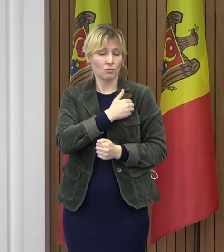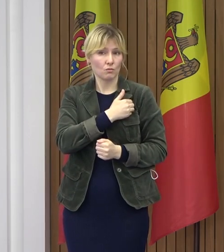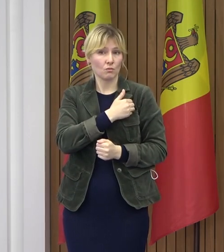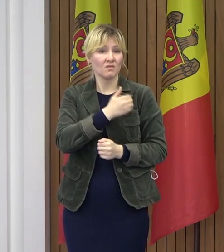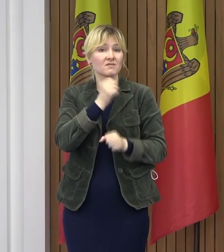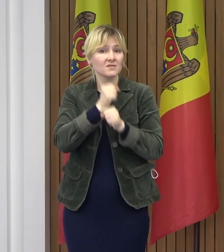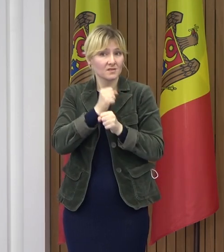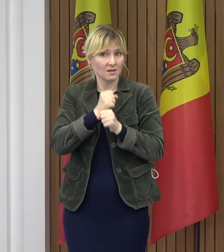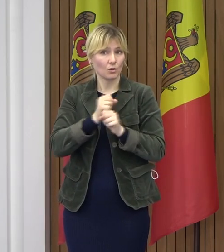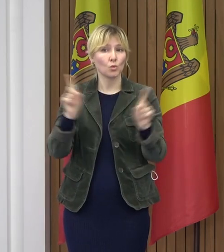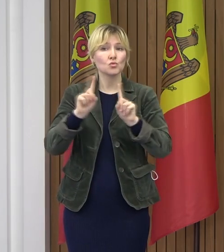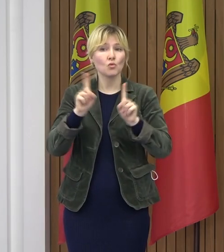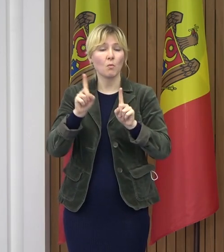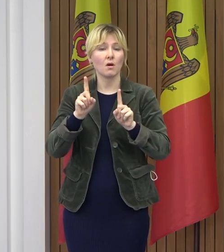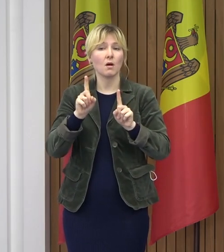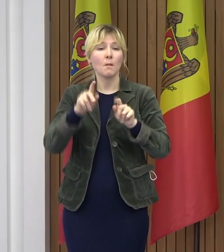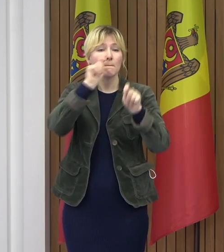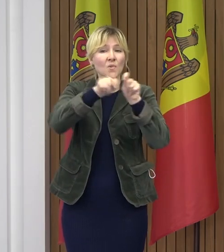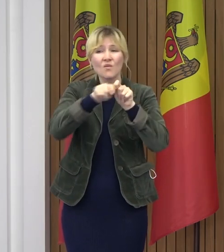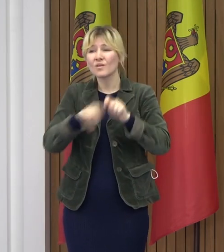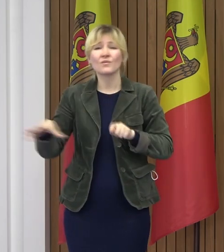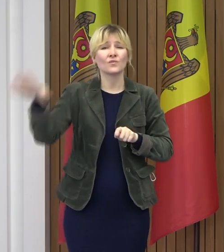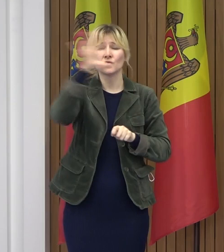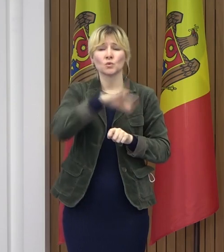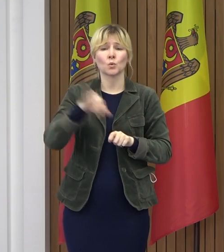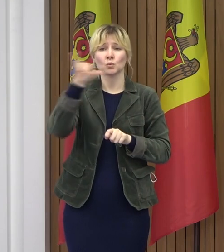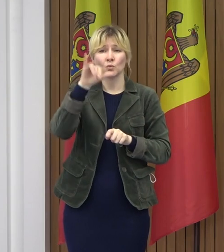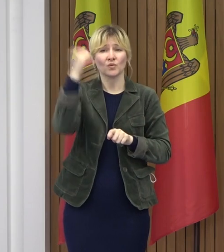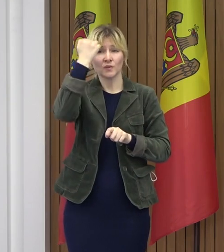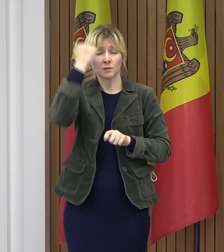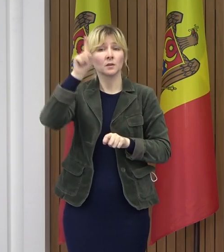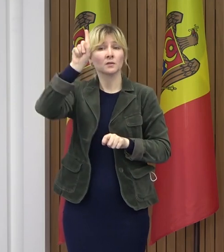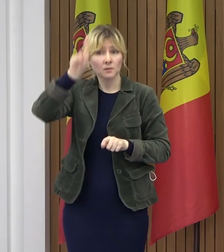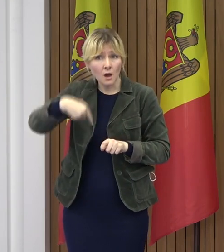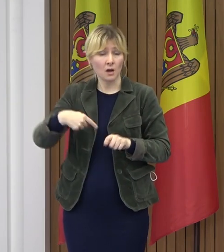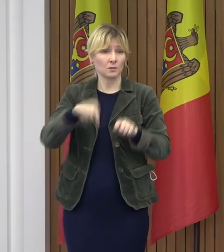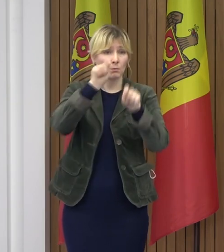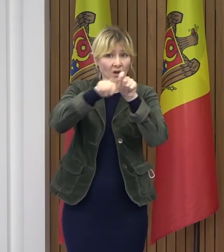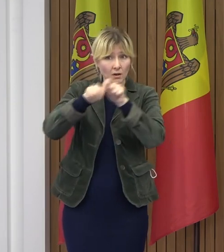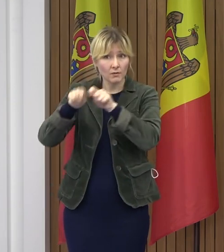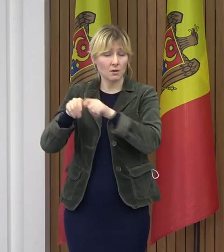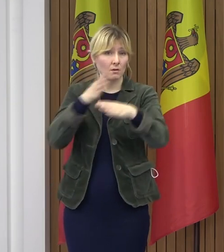razii permanente, inclusiv în zilele de odihnă, pentru a verifica,